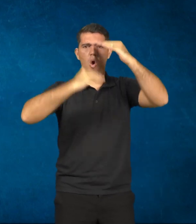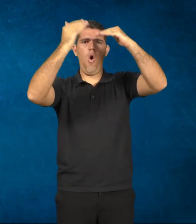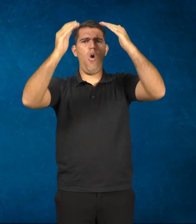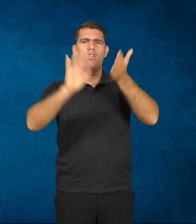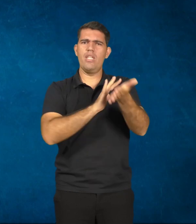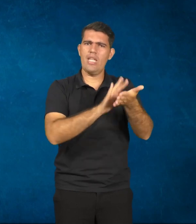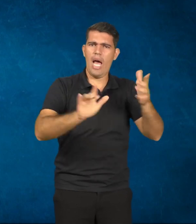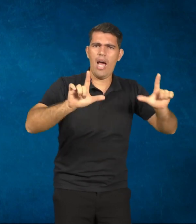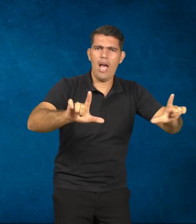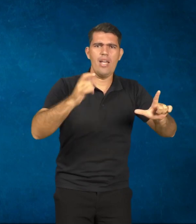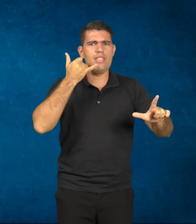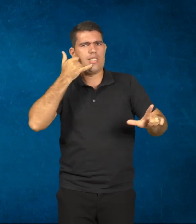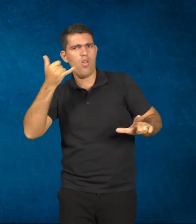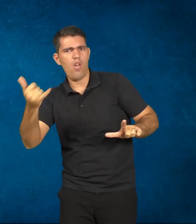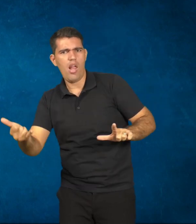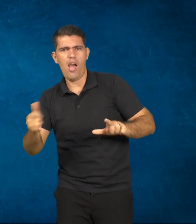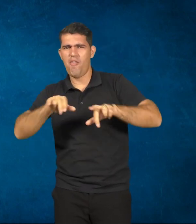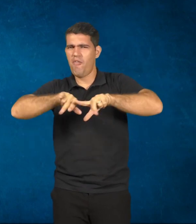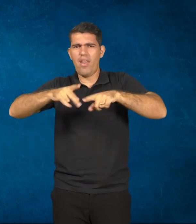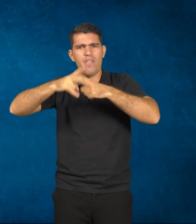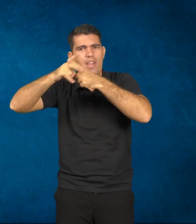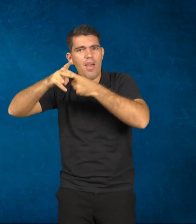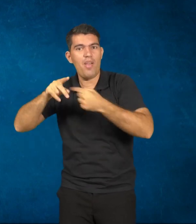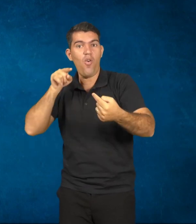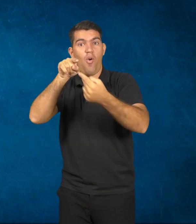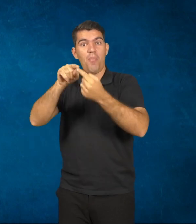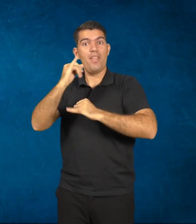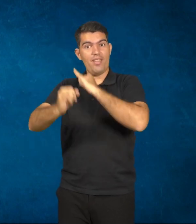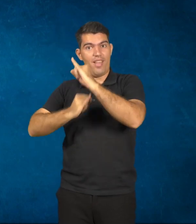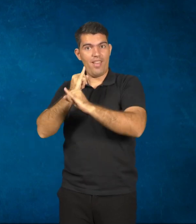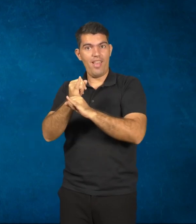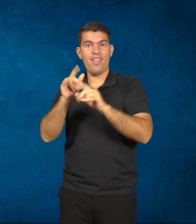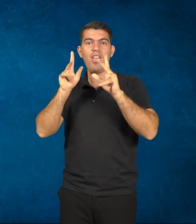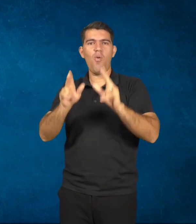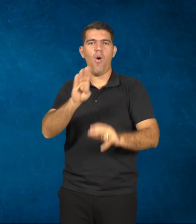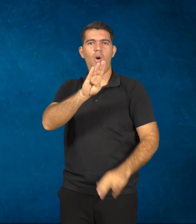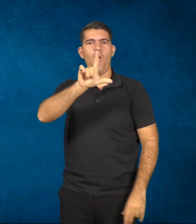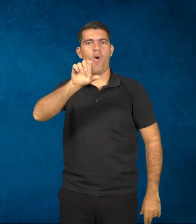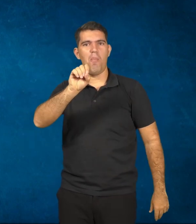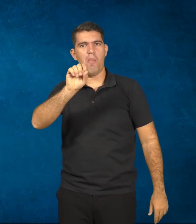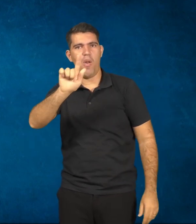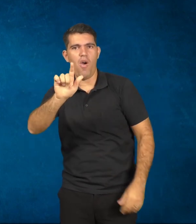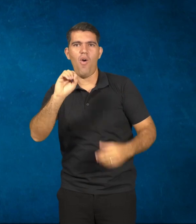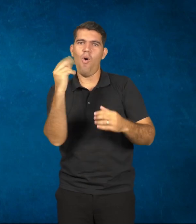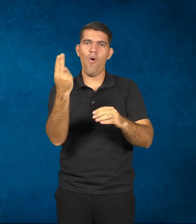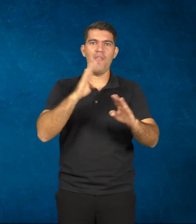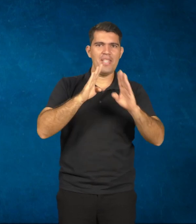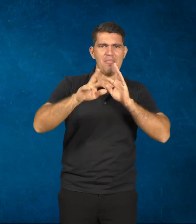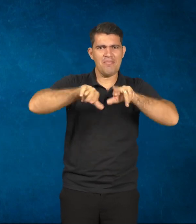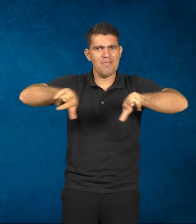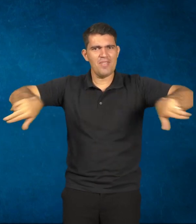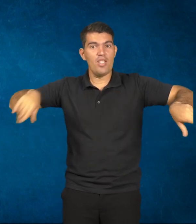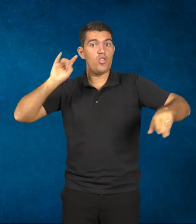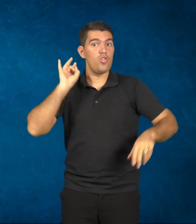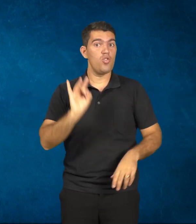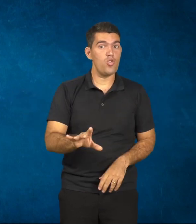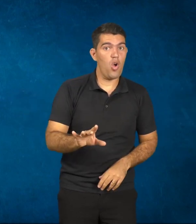de ferramentas ligadas à internet, como blogs e páginas em redes sociais, não enfrenta somente a falta desses